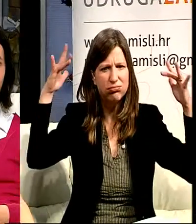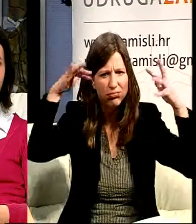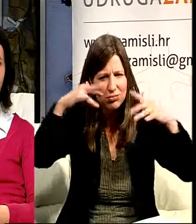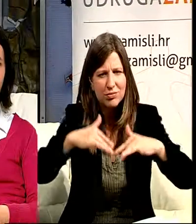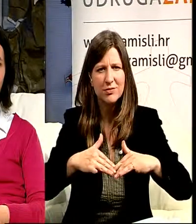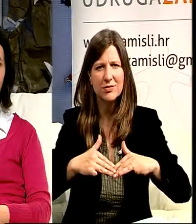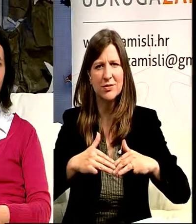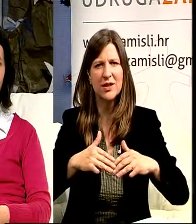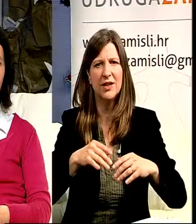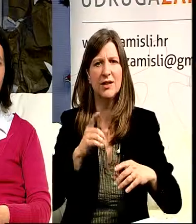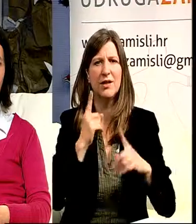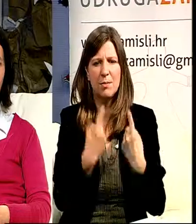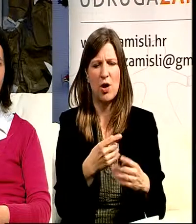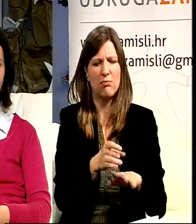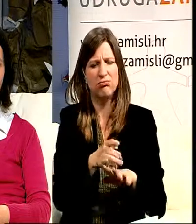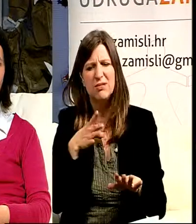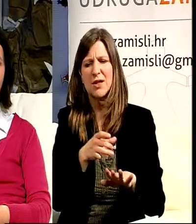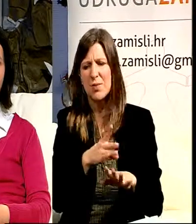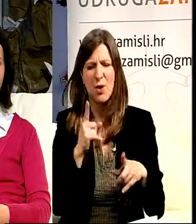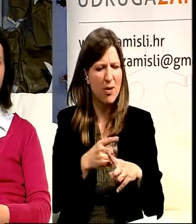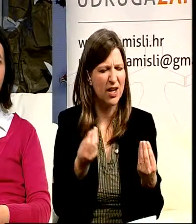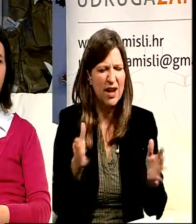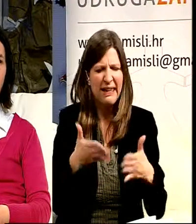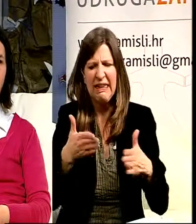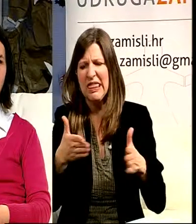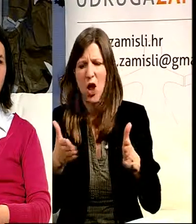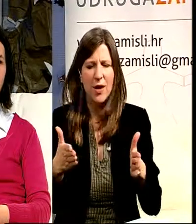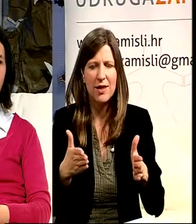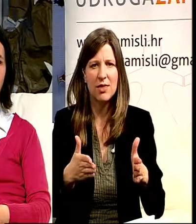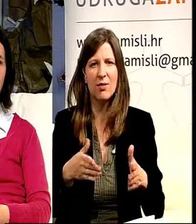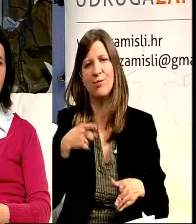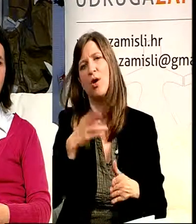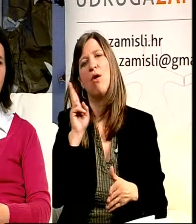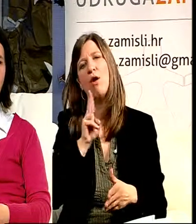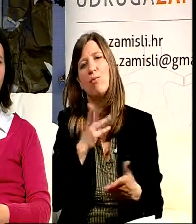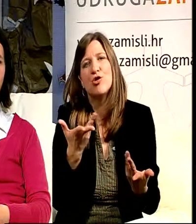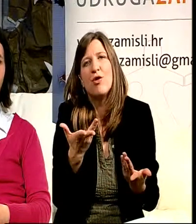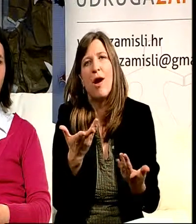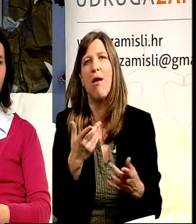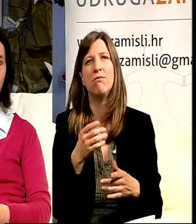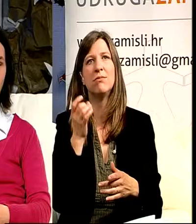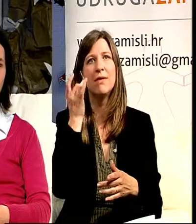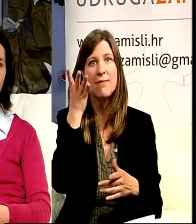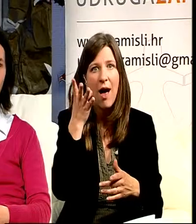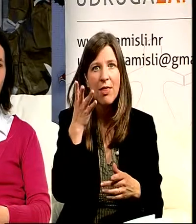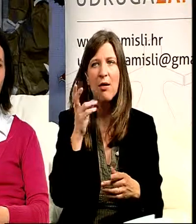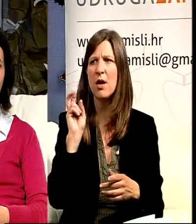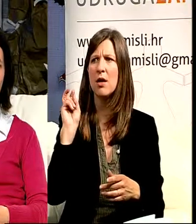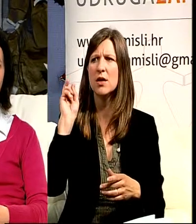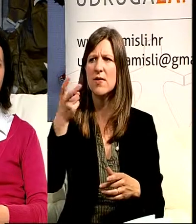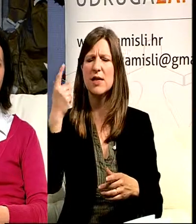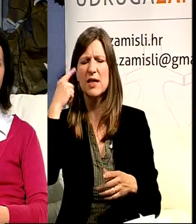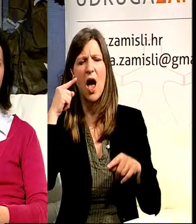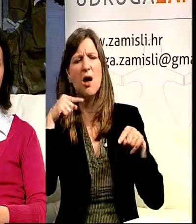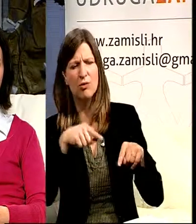neka hitnja i frka, obično to jesu nekakvi prigodni dani. Kad nas se svi sjete, pa onda svi obilaze udruge,